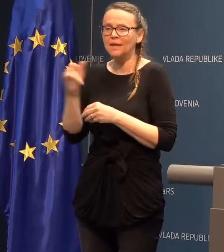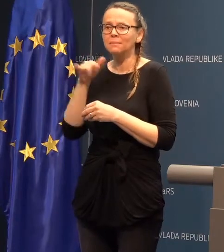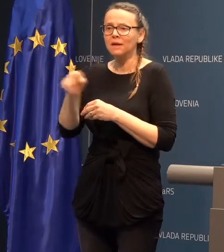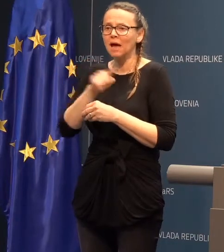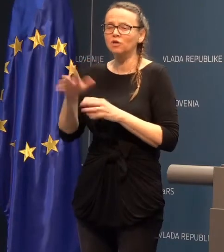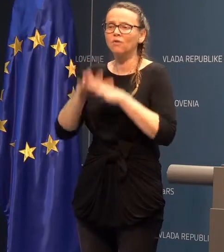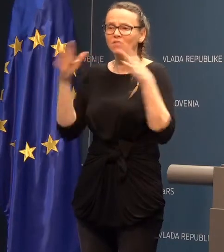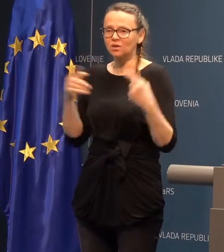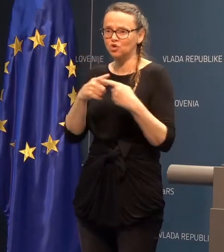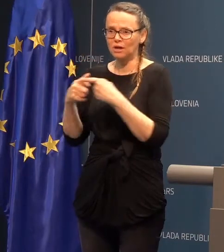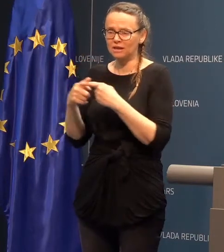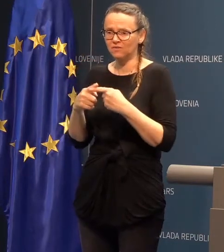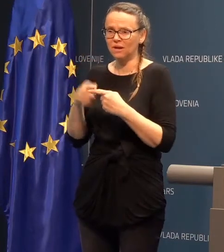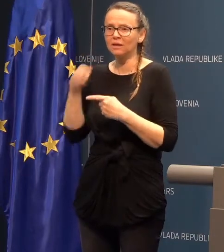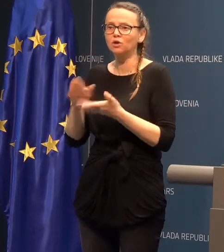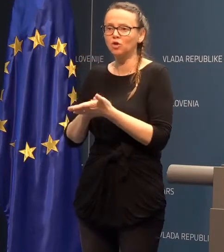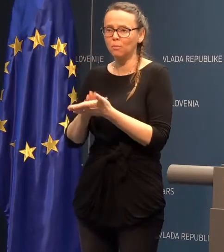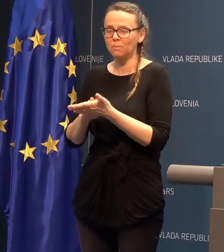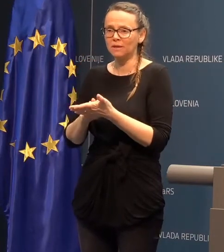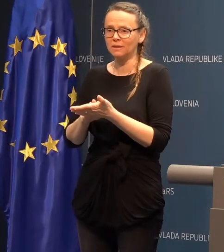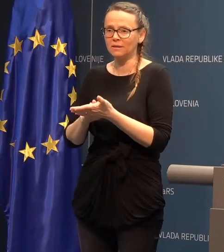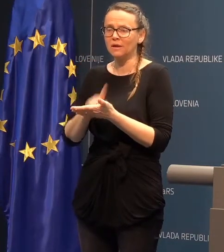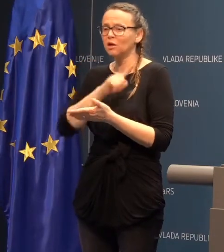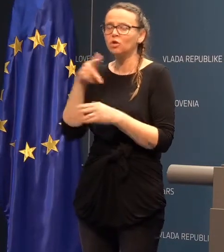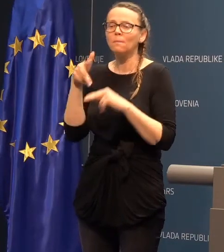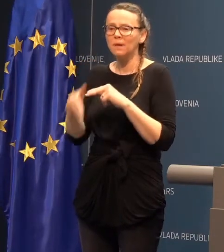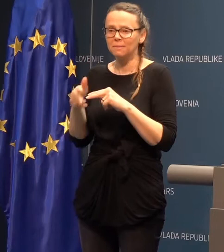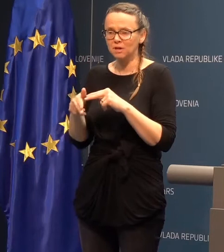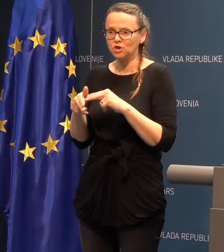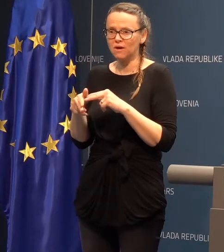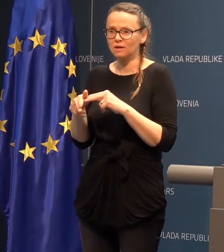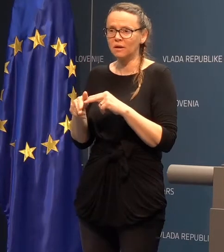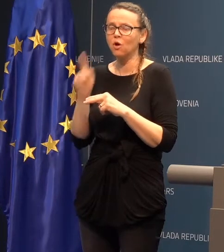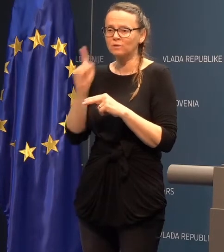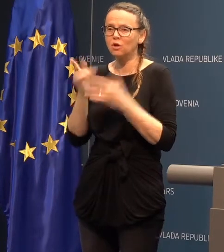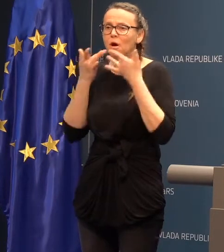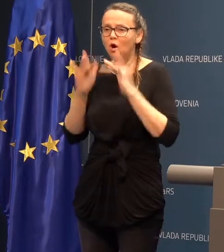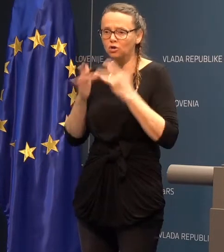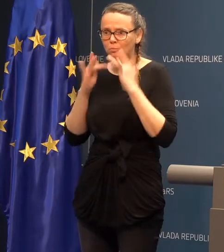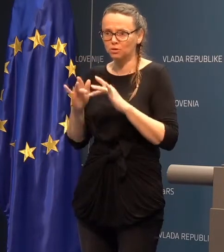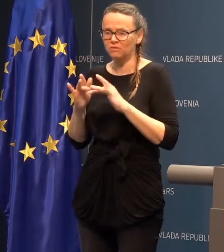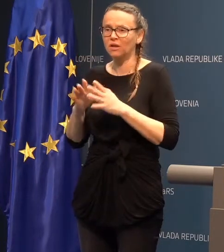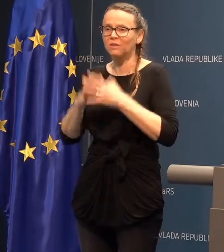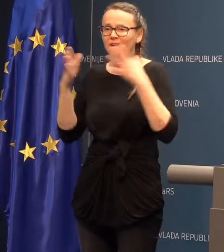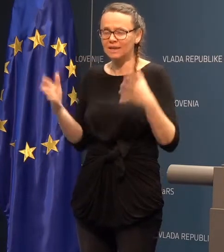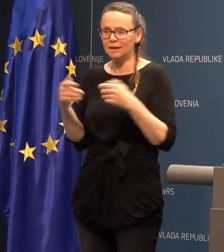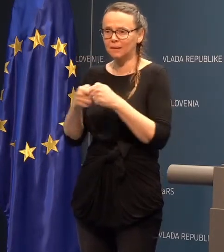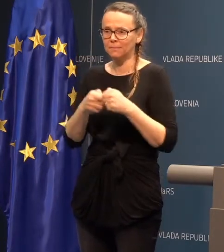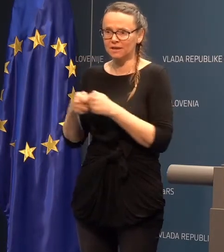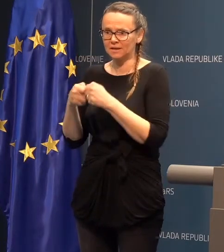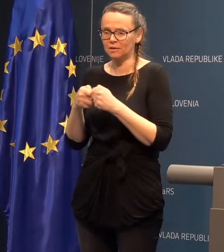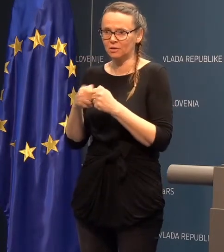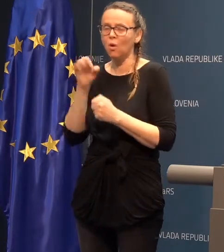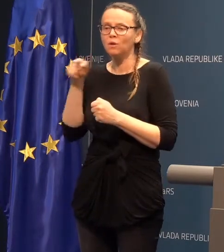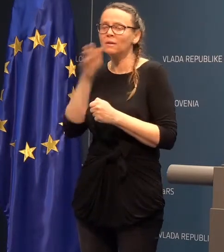večjega tveganja. To pomeni do preprečevanja oziroma odpovedovanja velikih prireditev.